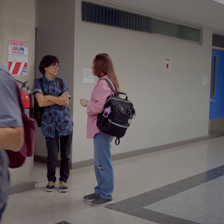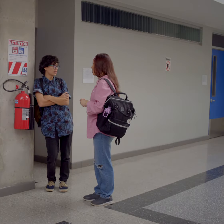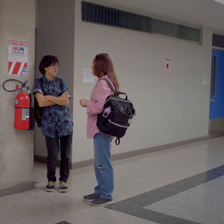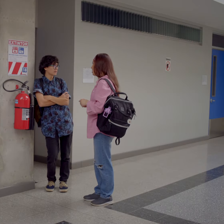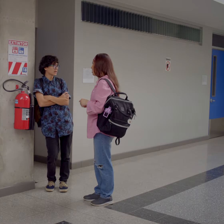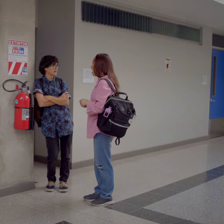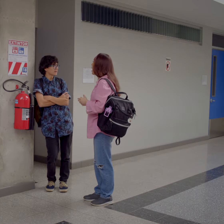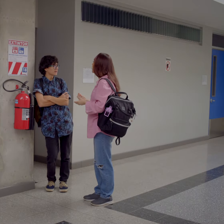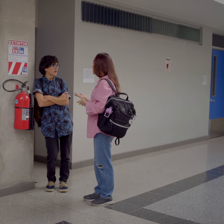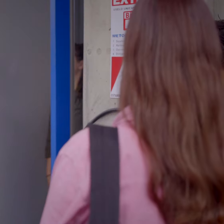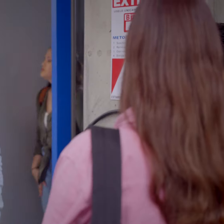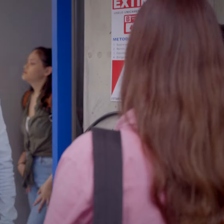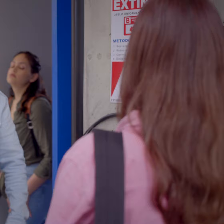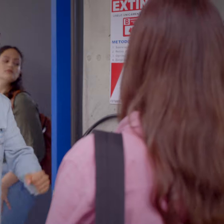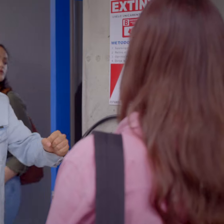Música Música